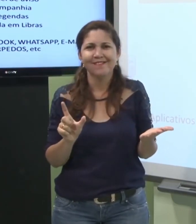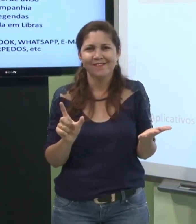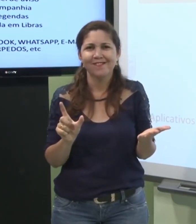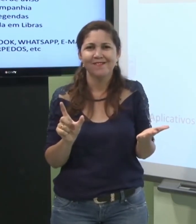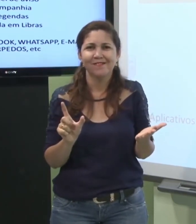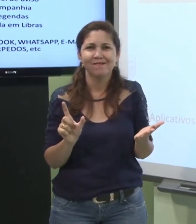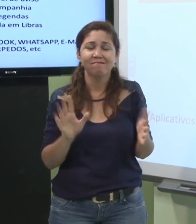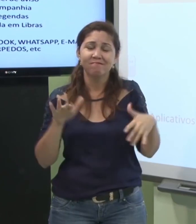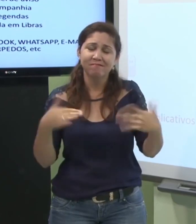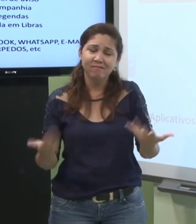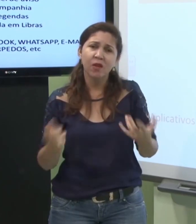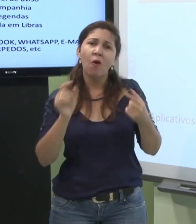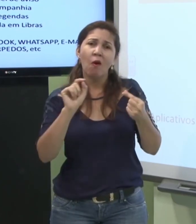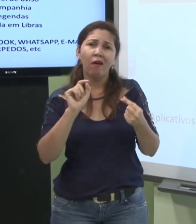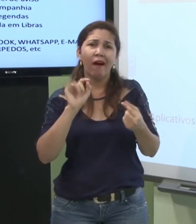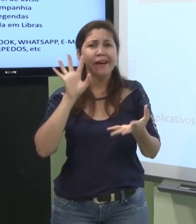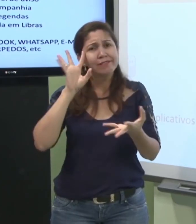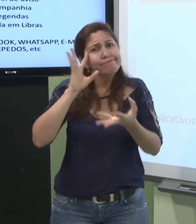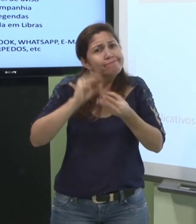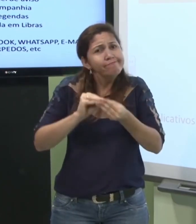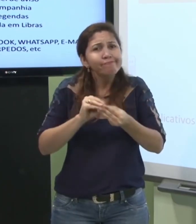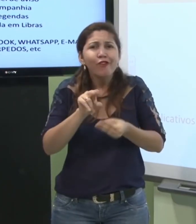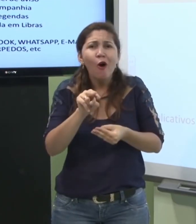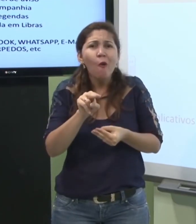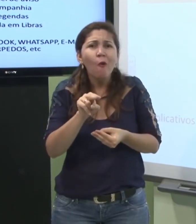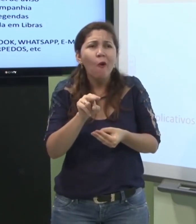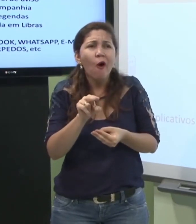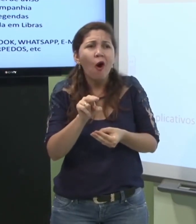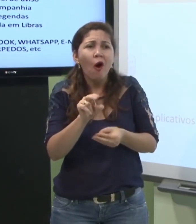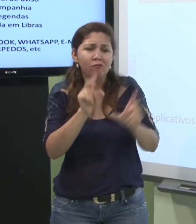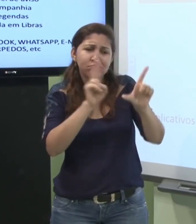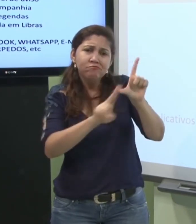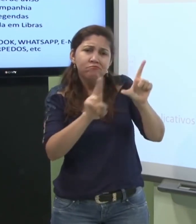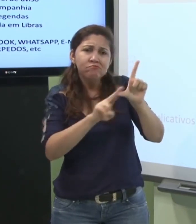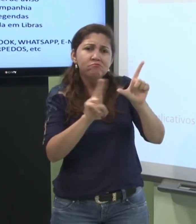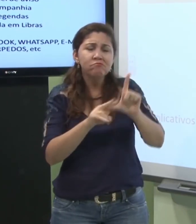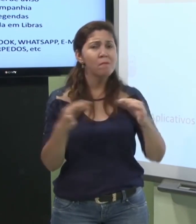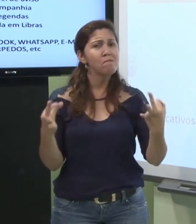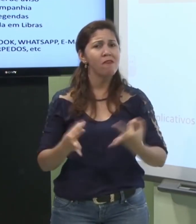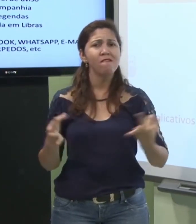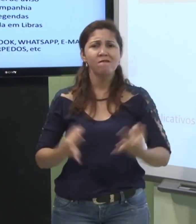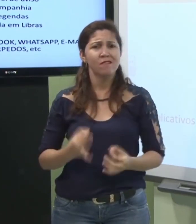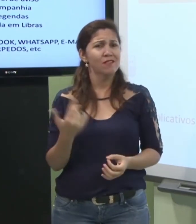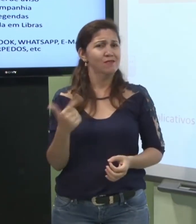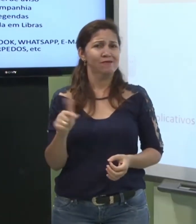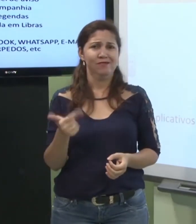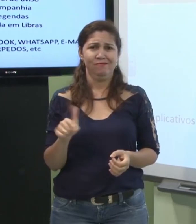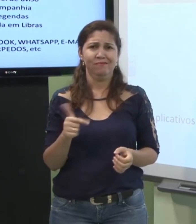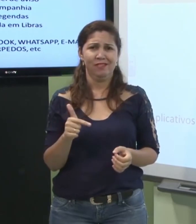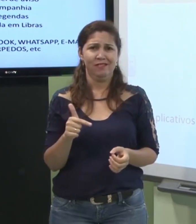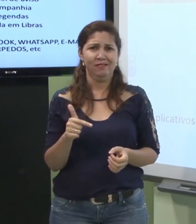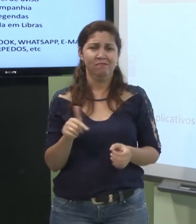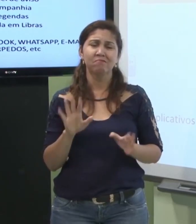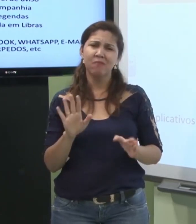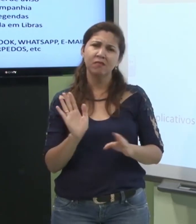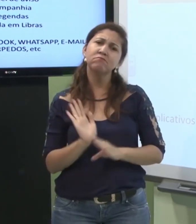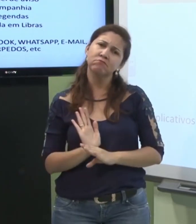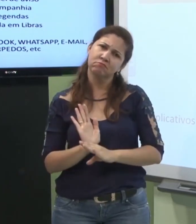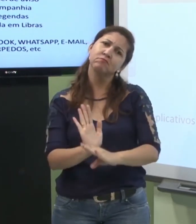Então, eu tenho que ficar meio que tentando entender o que a pessoa está falando. Pegando